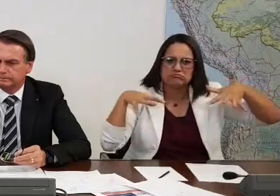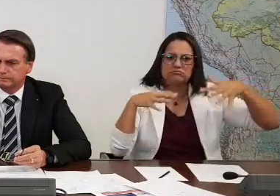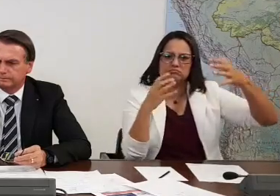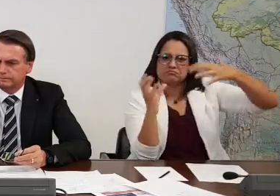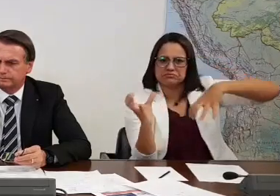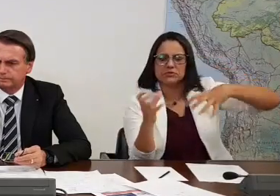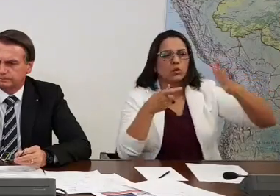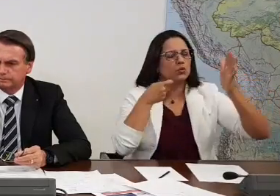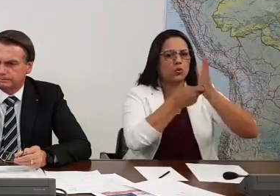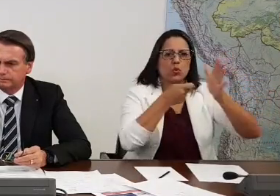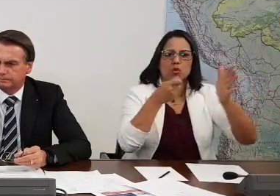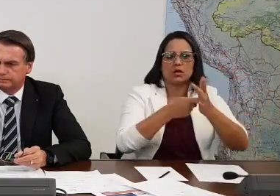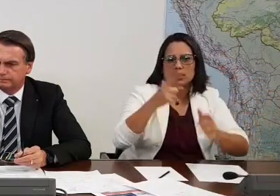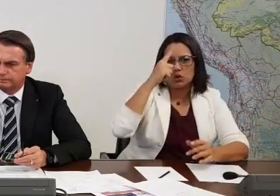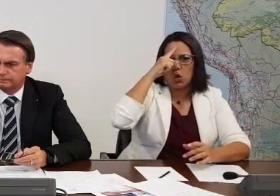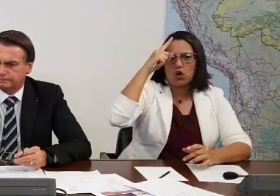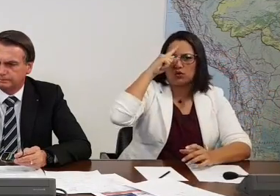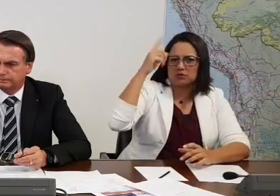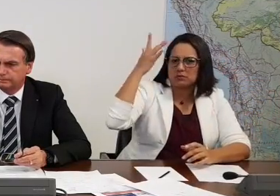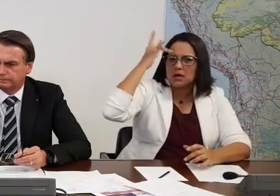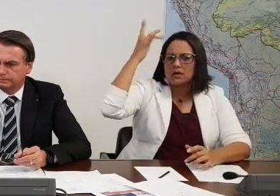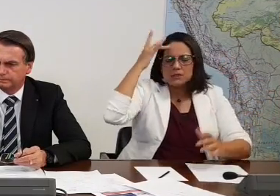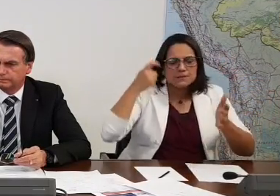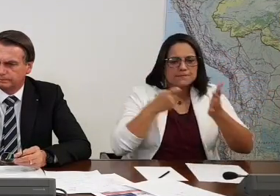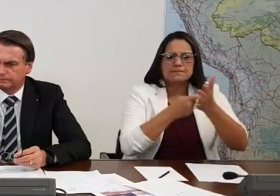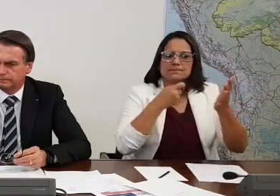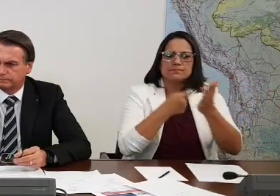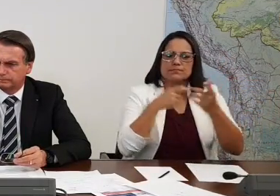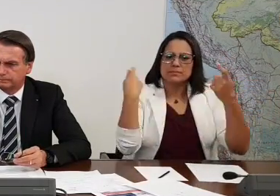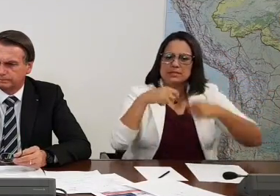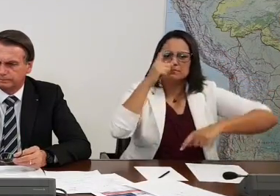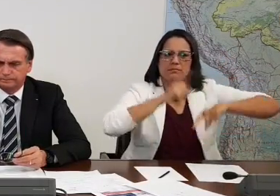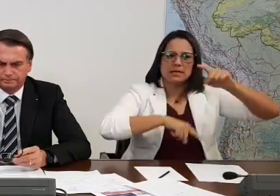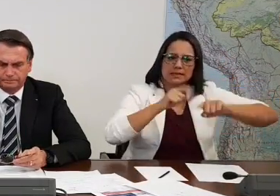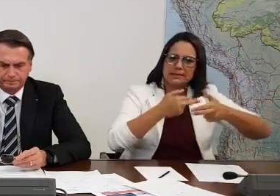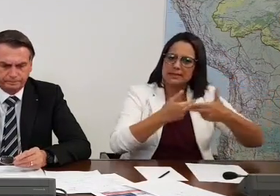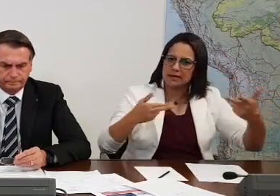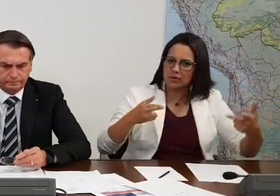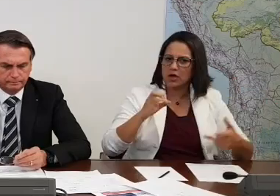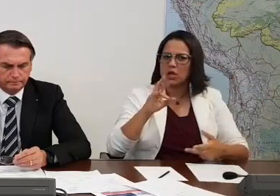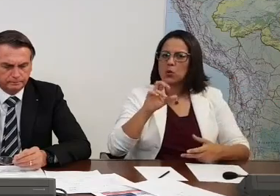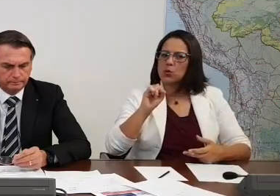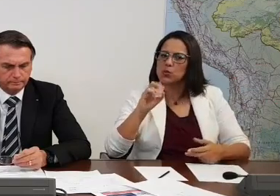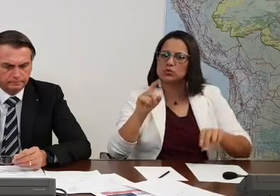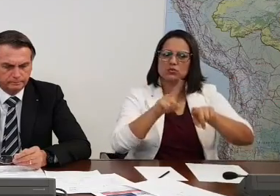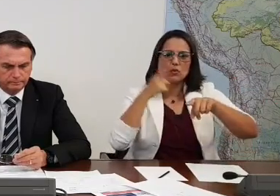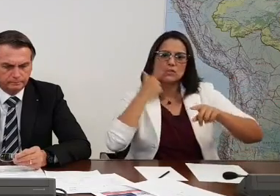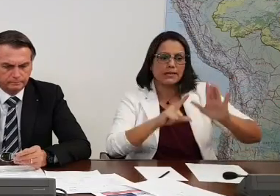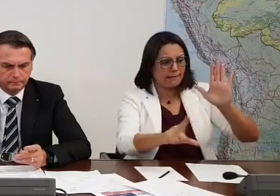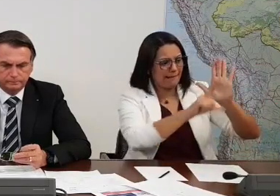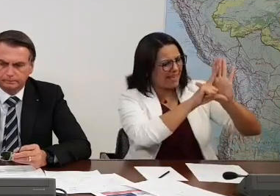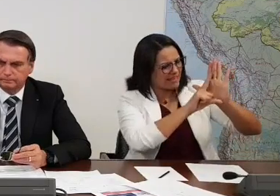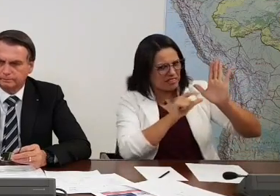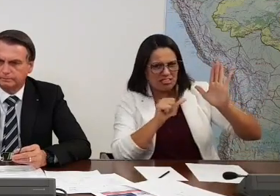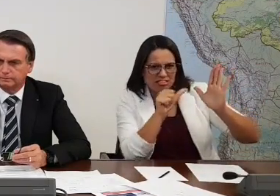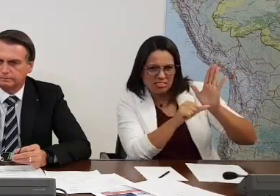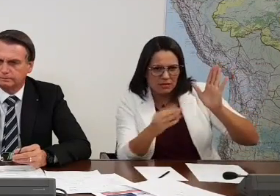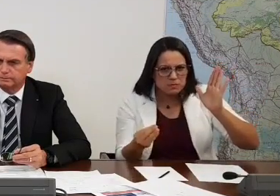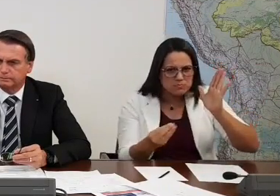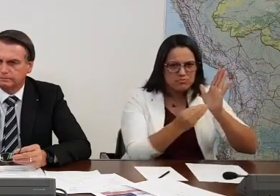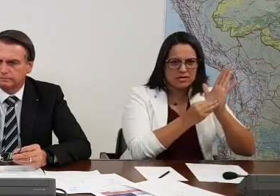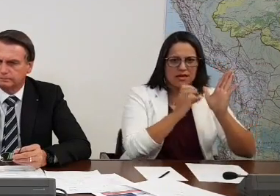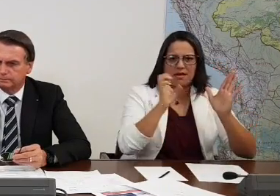dia após dia pra sempre trazer os recursos, garantir emendas, enfim. E esse esforço